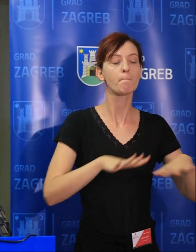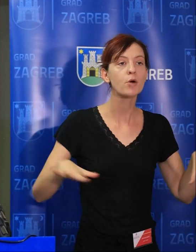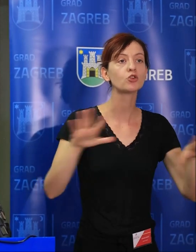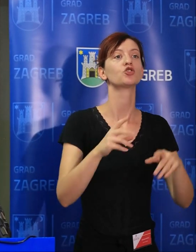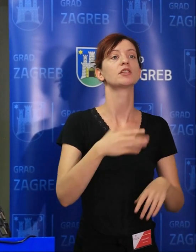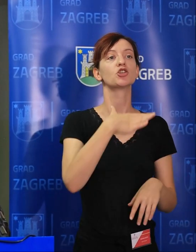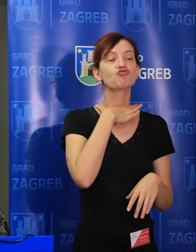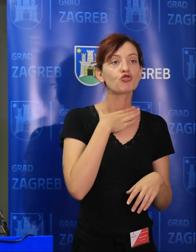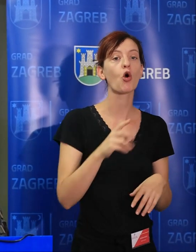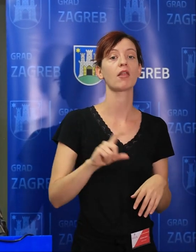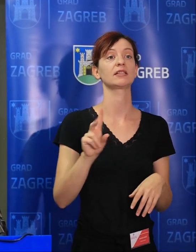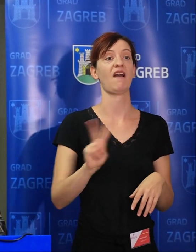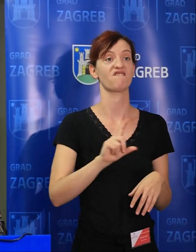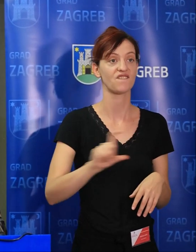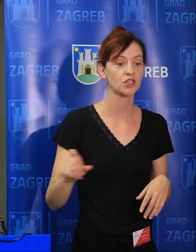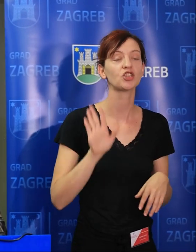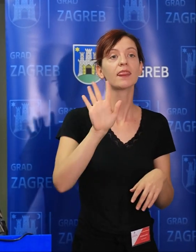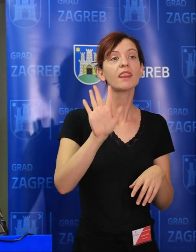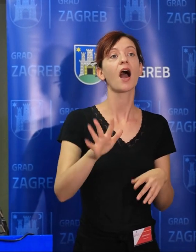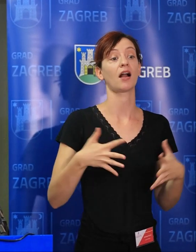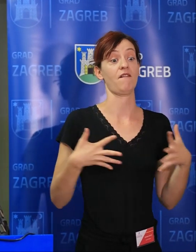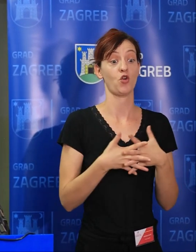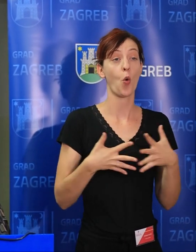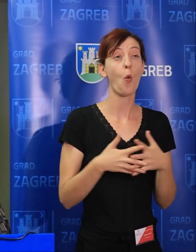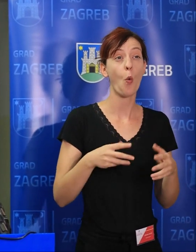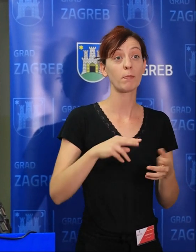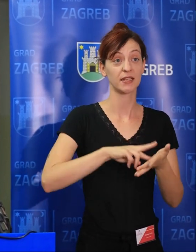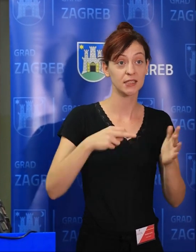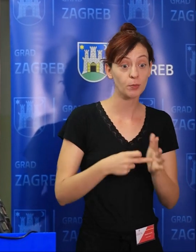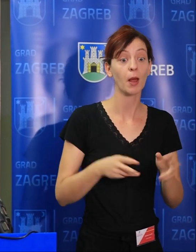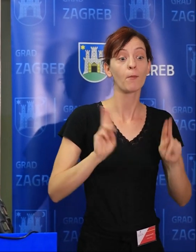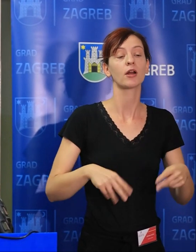vrtiće, takav urbanizam moramo staviti pod kontrolu i zato to i radimo.